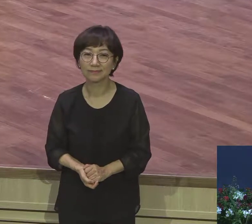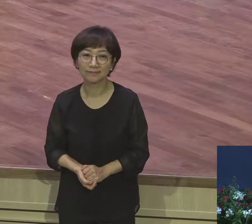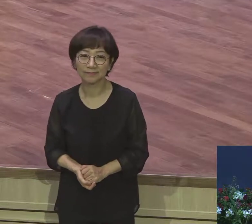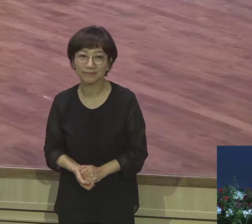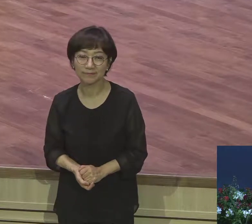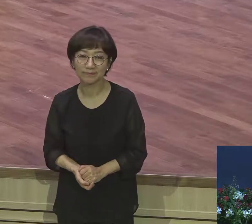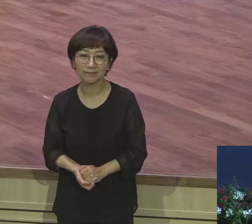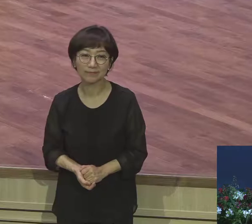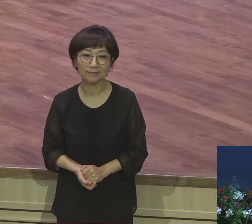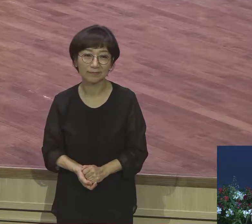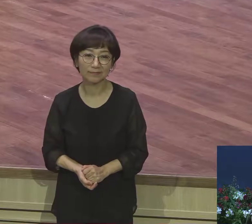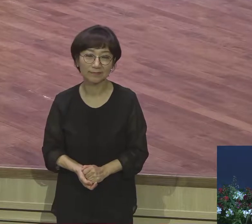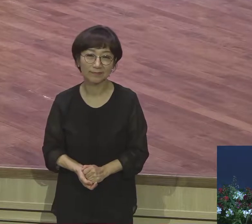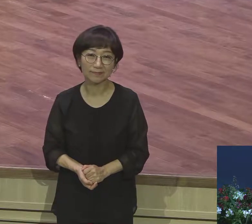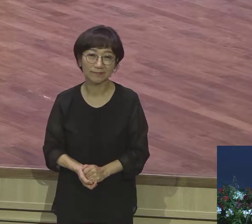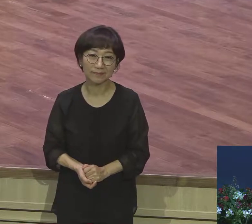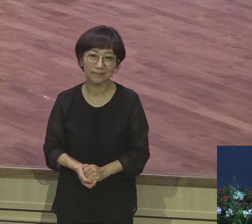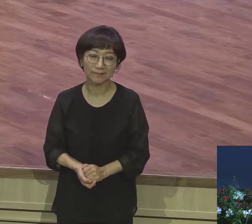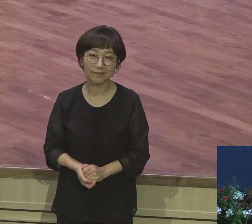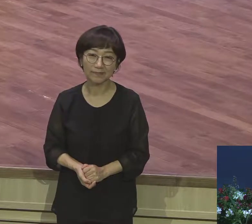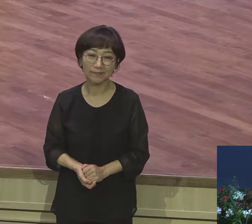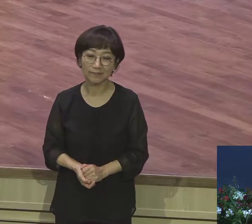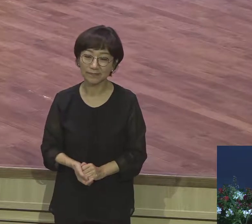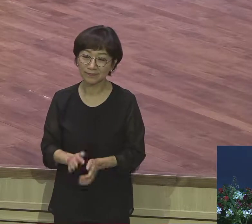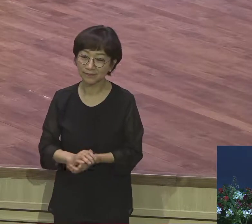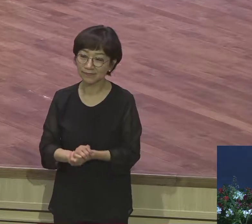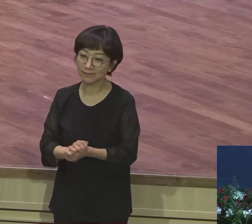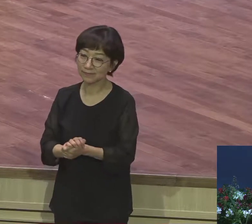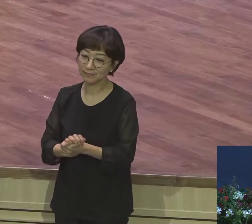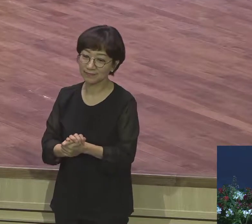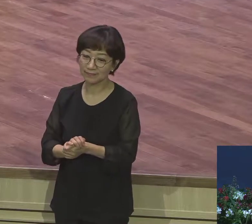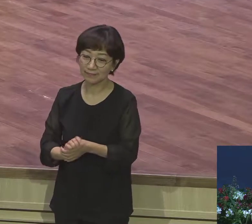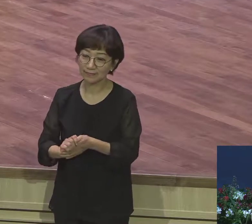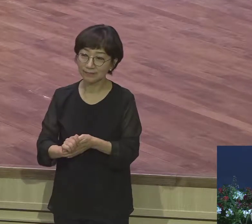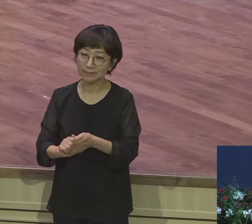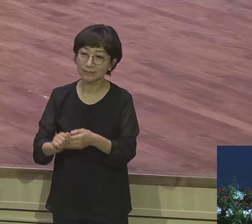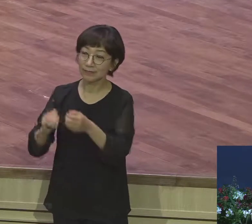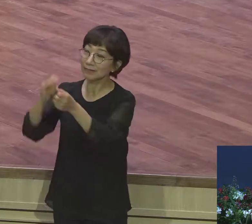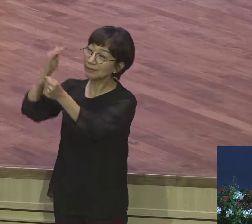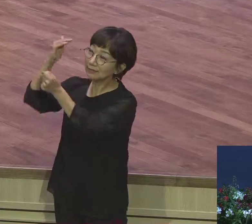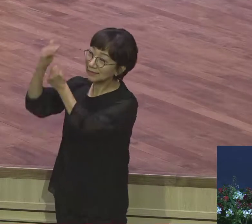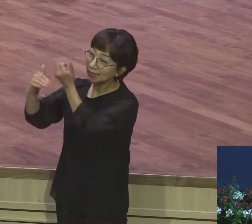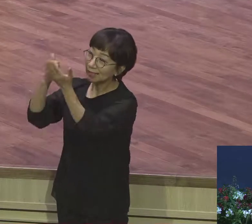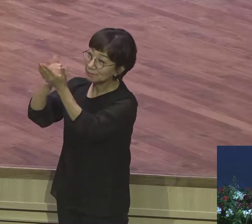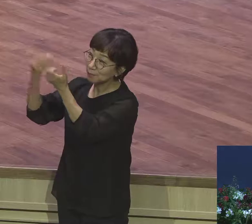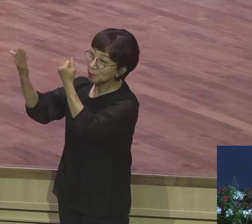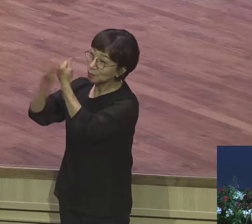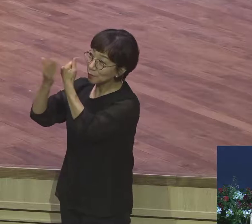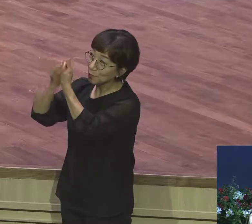하나님의 도우심을 받고 사느냐 받지 않고 자기 인생 지가 사느냐